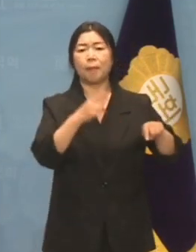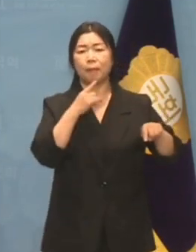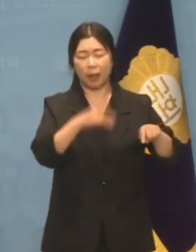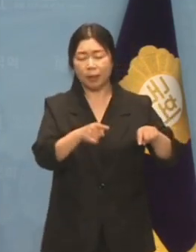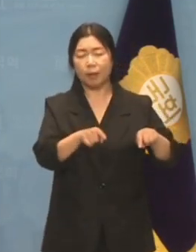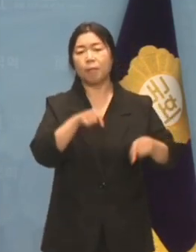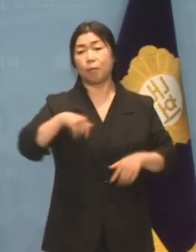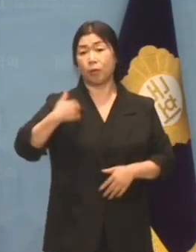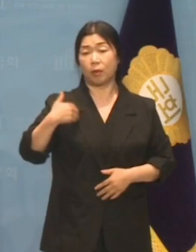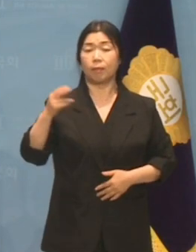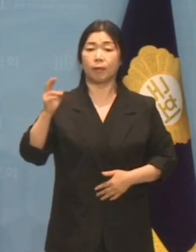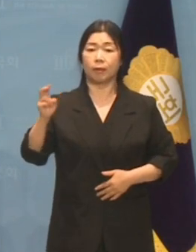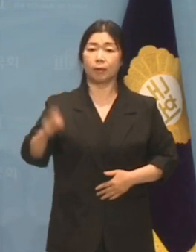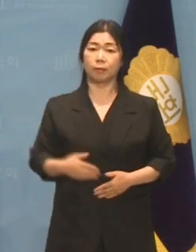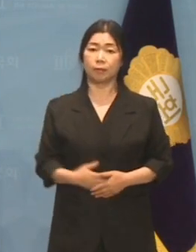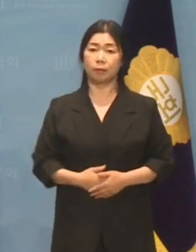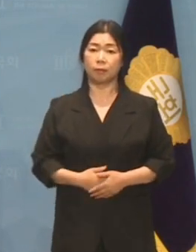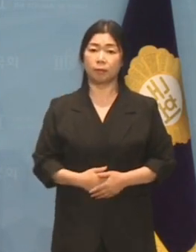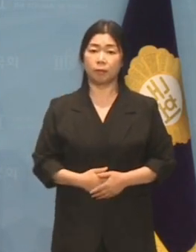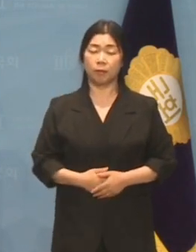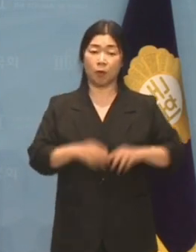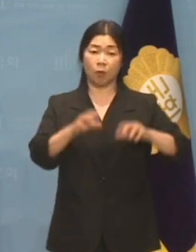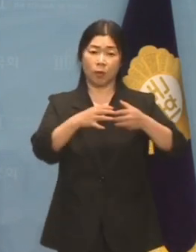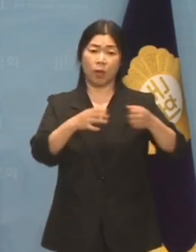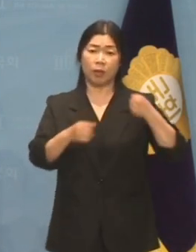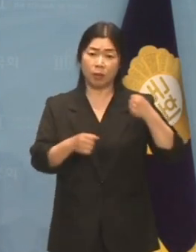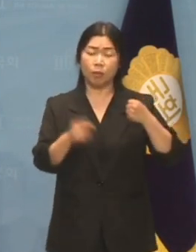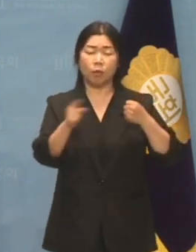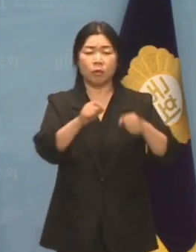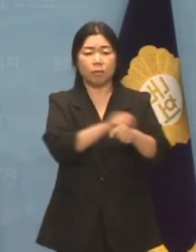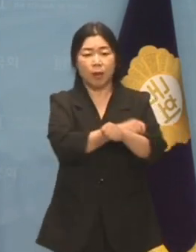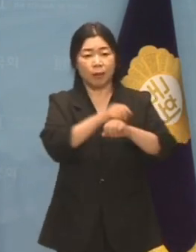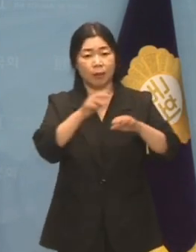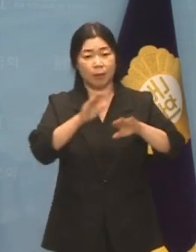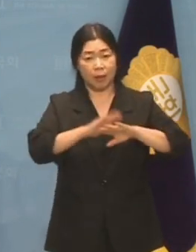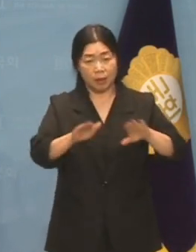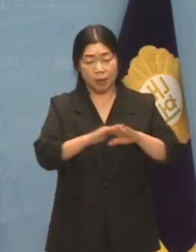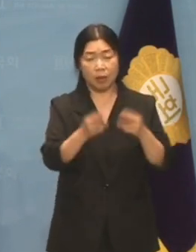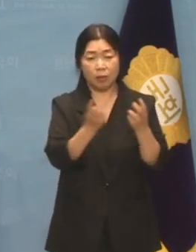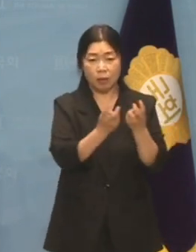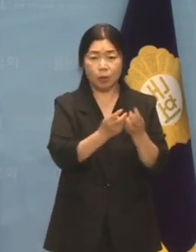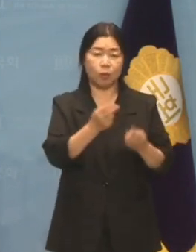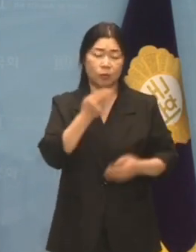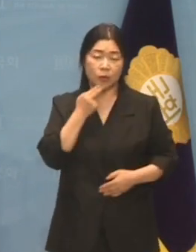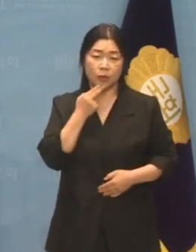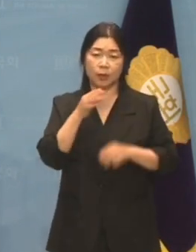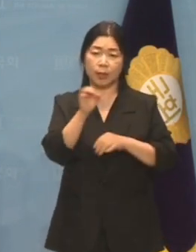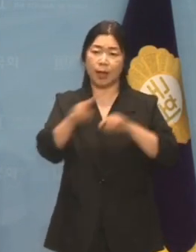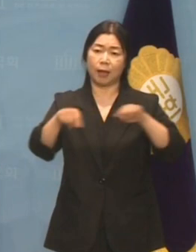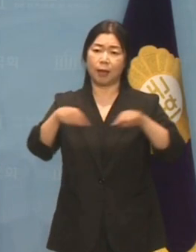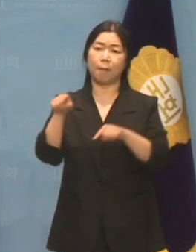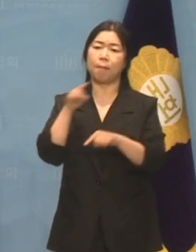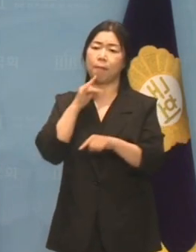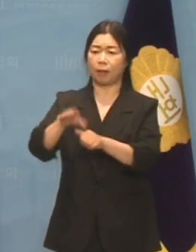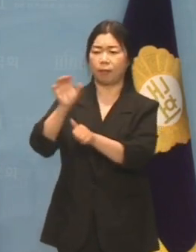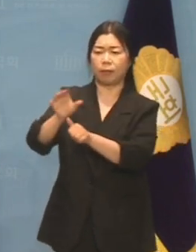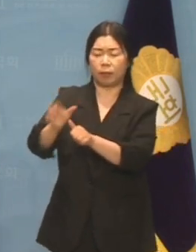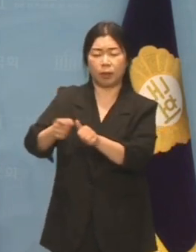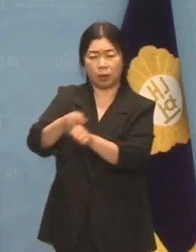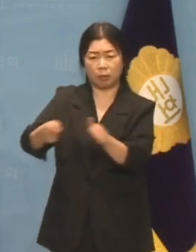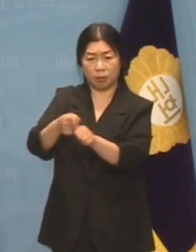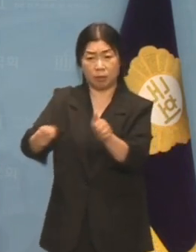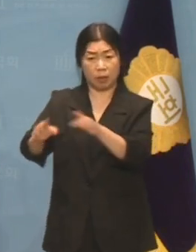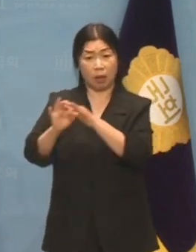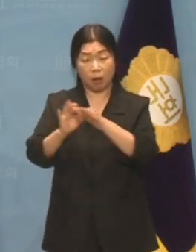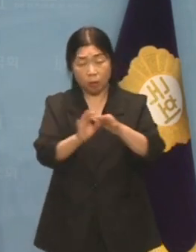뿐입니다. 언제까지 국민의힘은 뾰족한 대책도 없이 야당만 비난하려고 합니까? 허구헌날 야당을